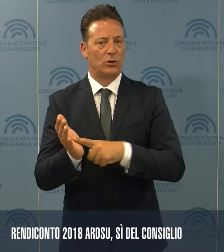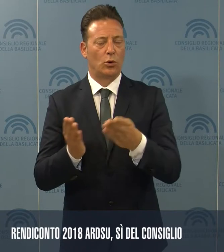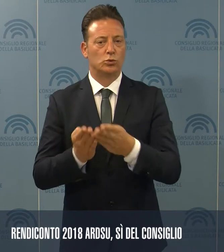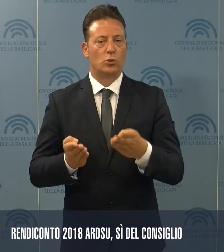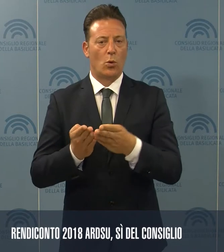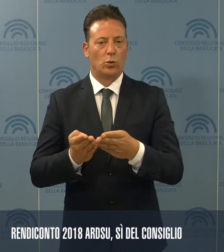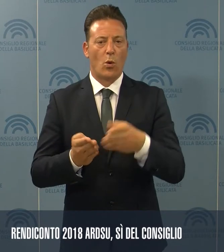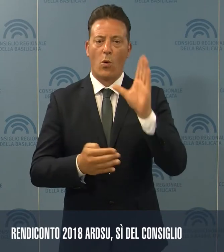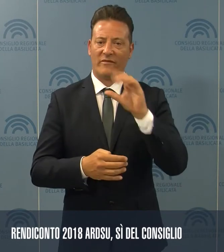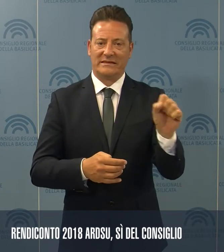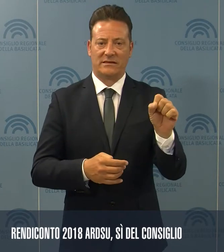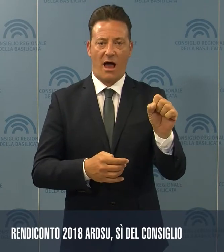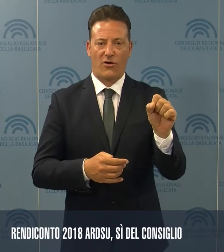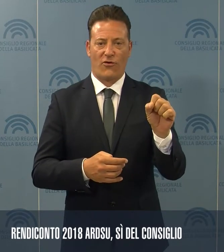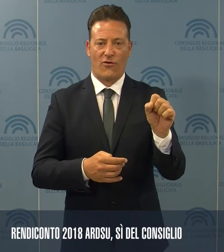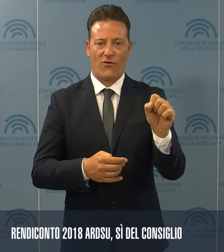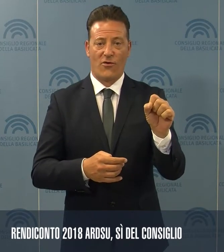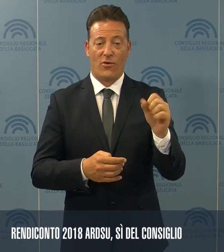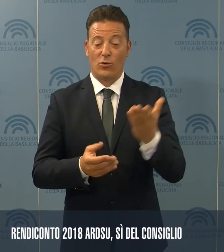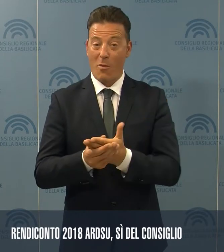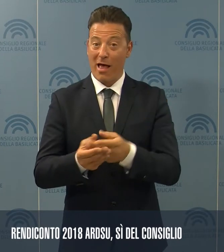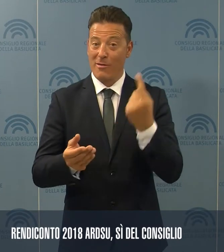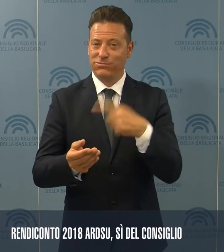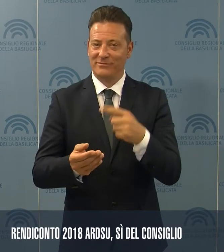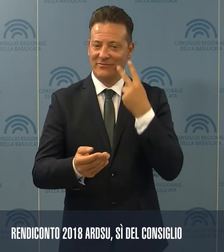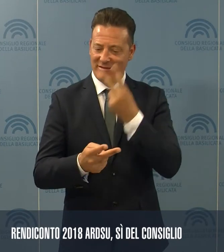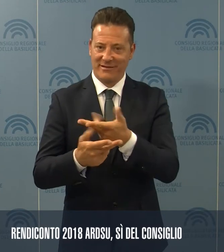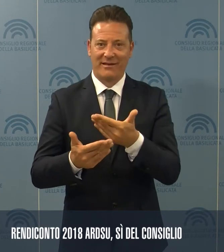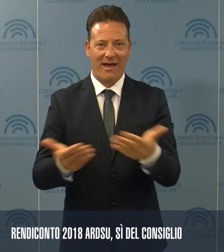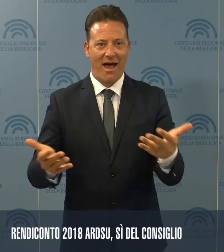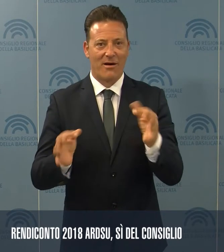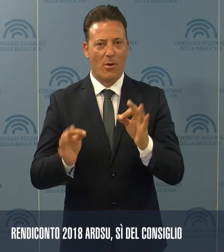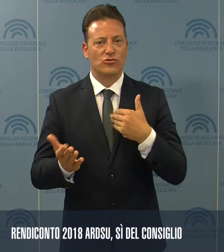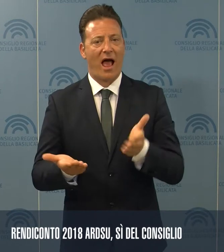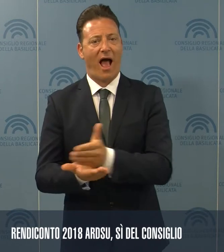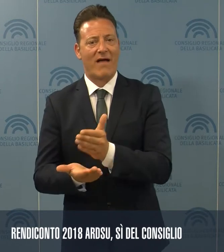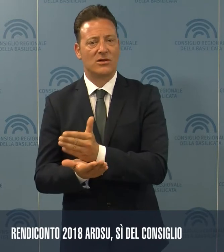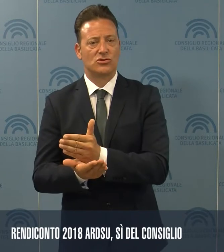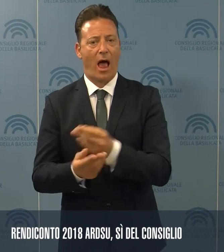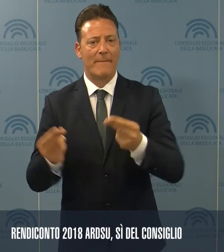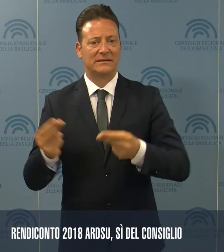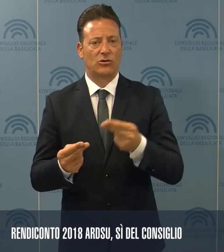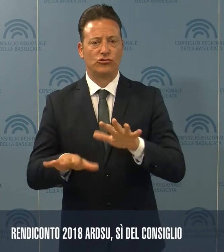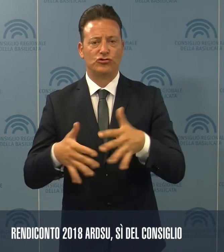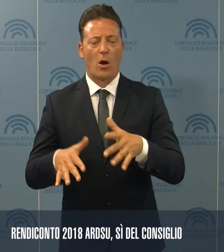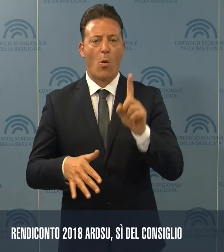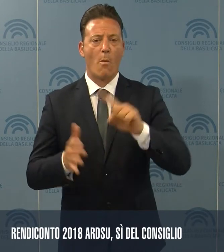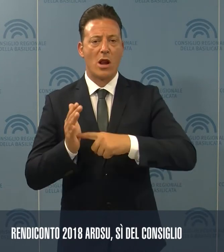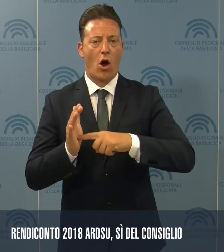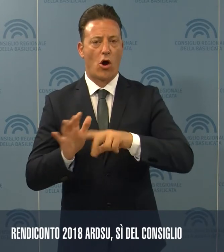studio universitario. Il documento evidenzia un avanzo di amministrazione di circa 1,8 milioni